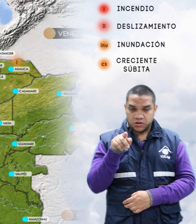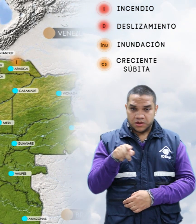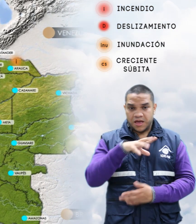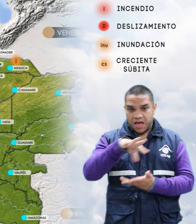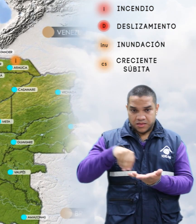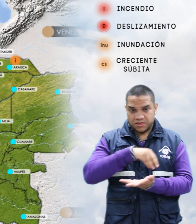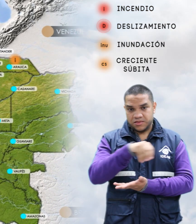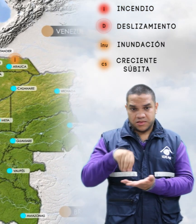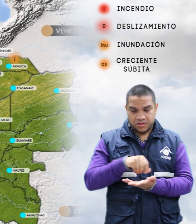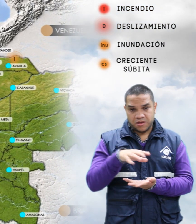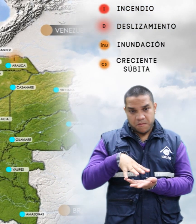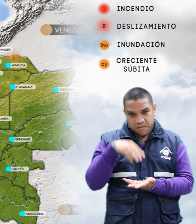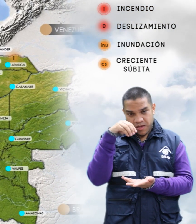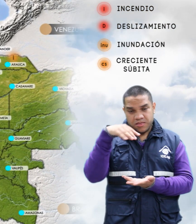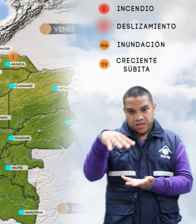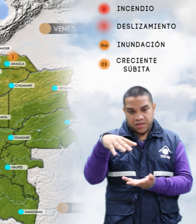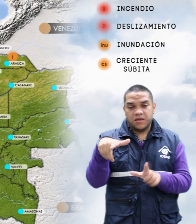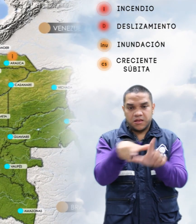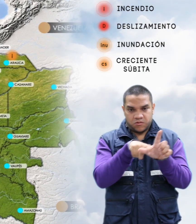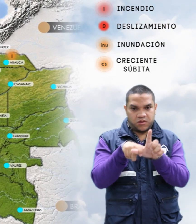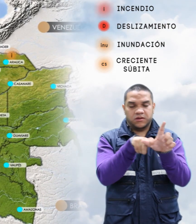Atlántico, Magdalena y La Guajira.